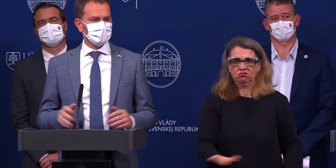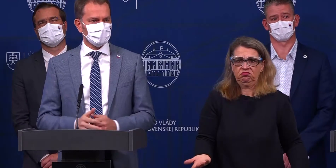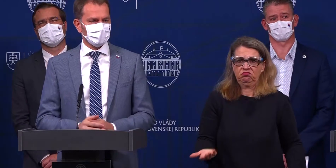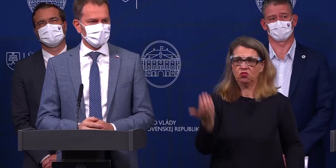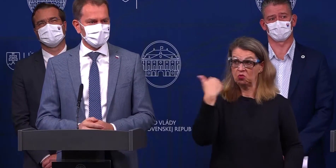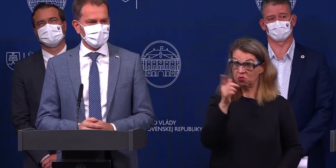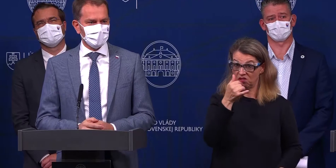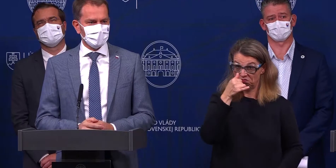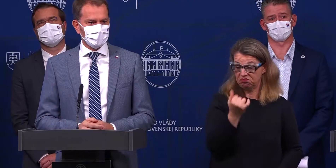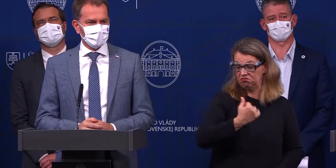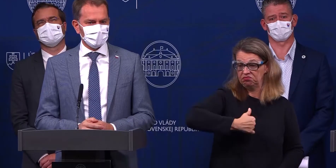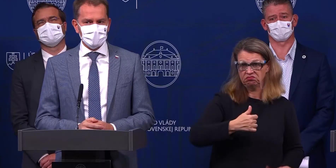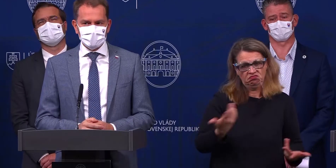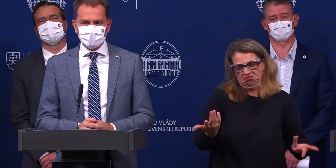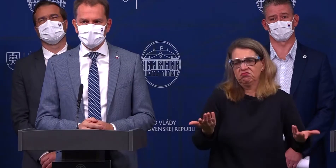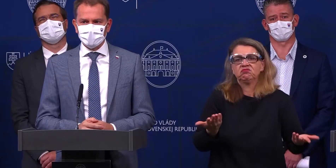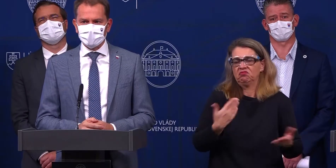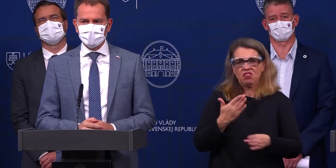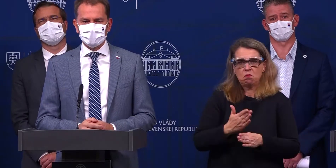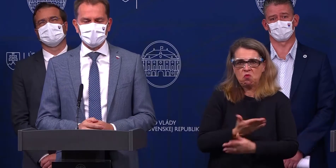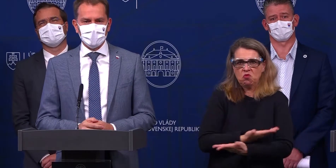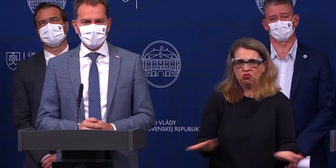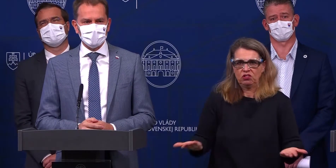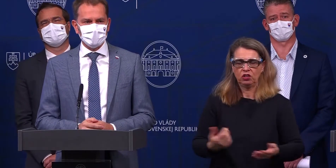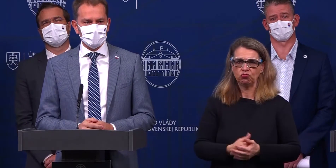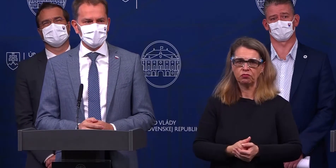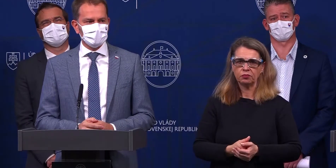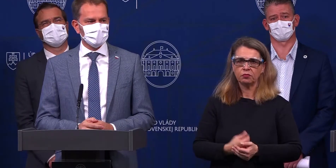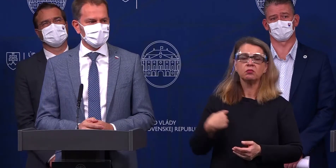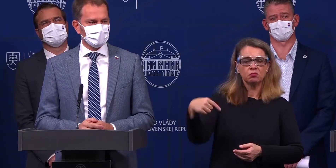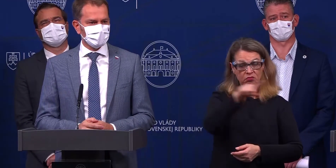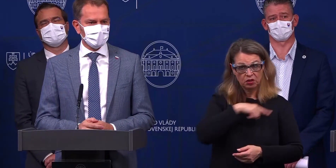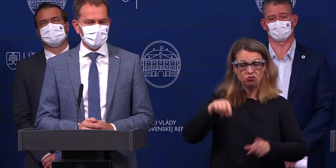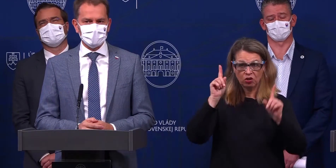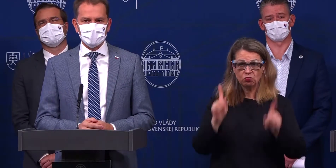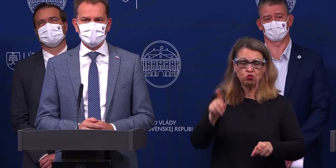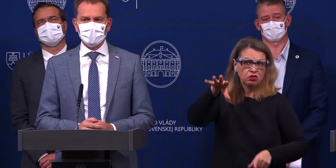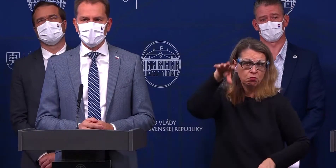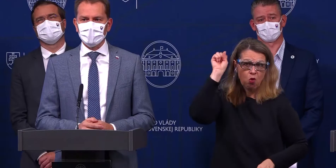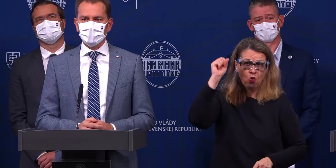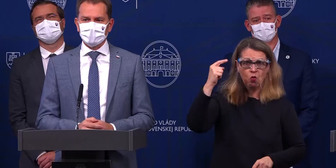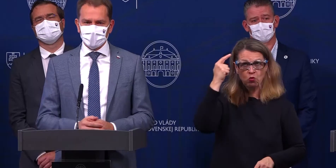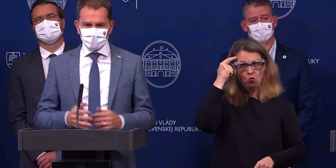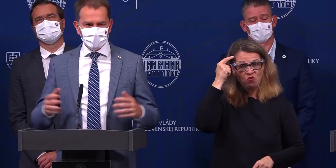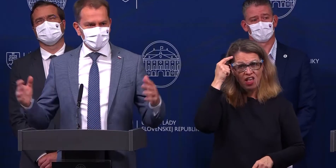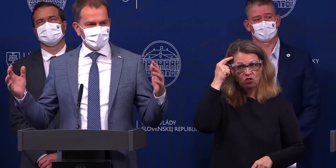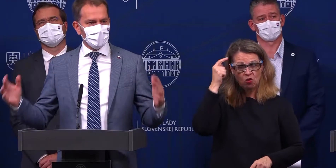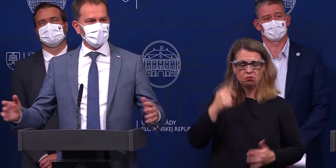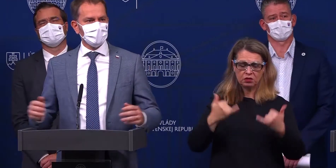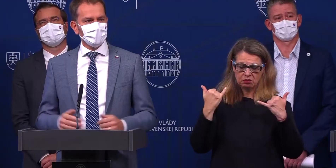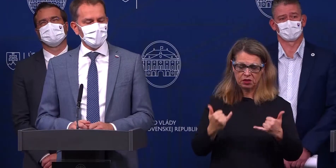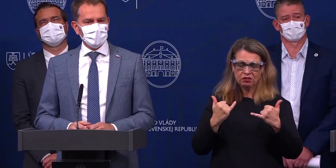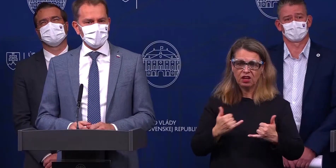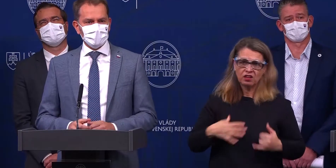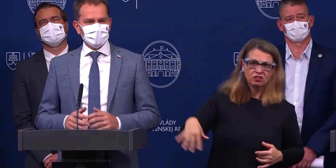povedia, že ich budú ignorovať. Najzásadnejšie opatrenie, ktoré máme, je to, že si naozaj všetci uvedomíme, že teraz sme na jednej Santa